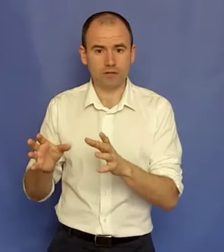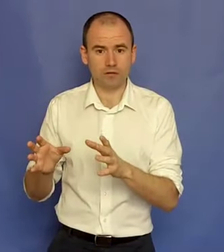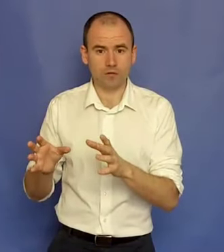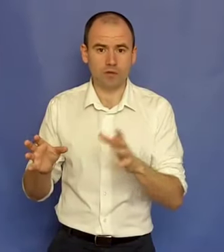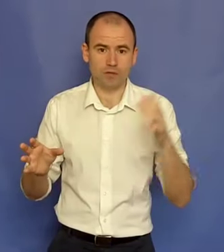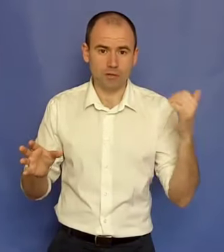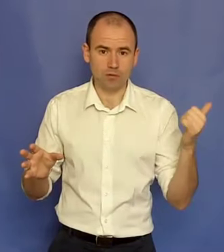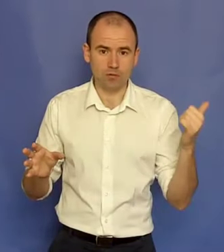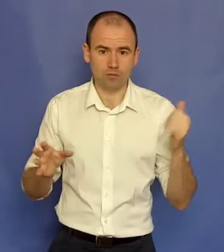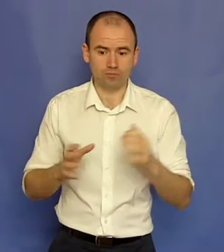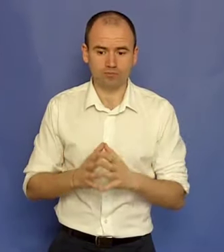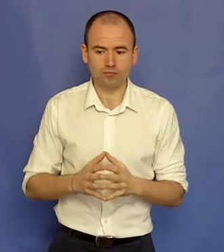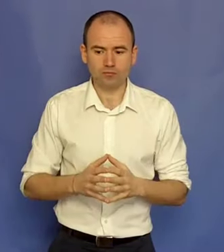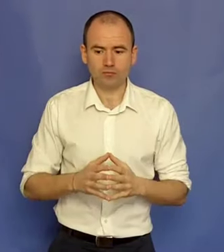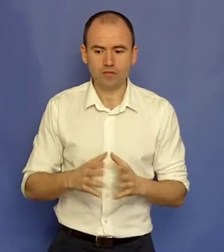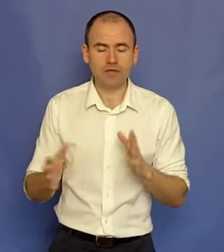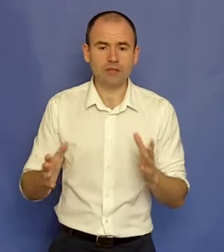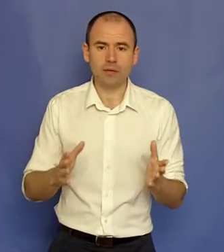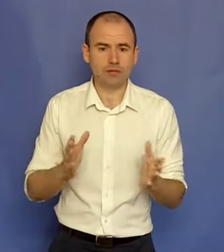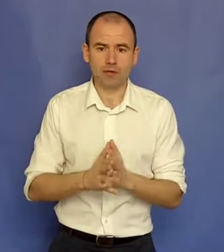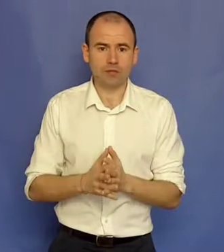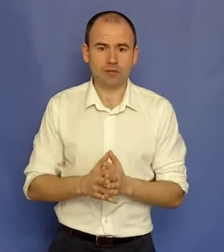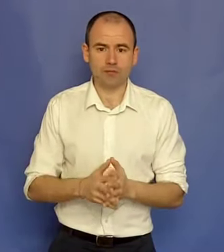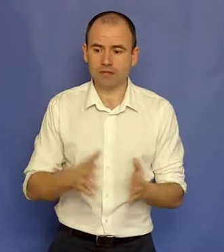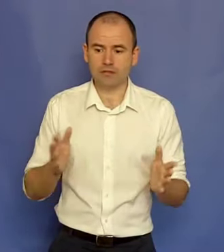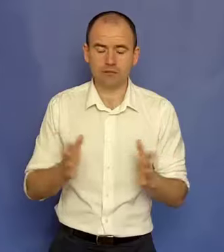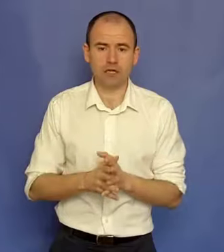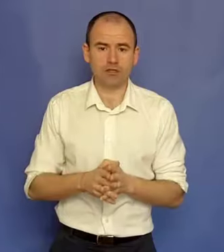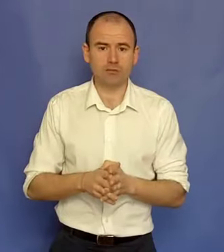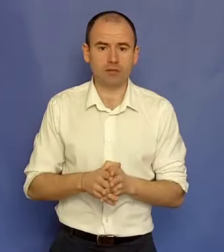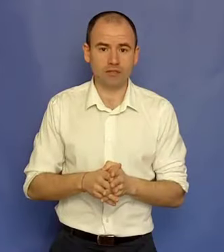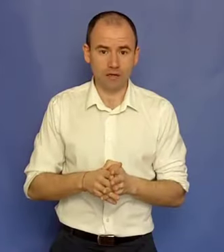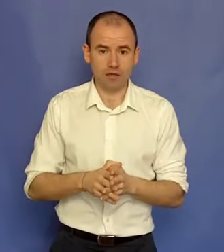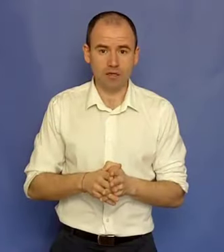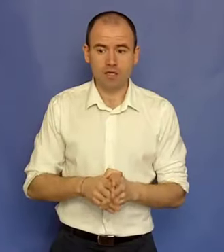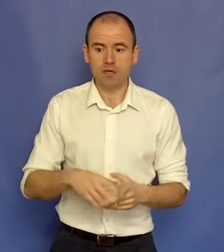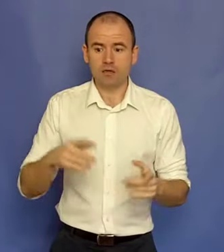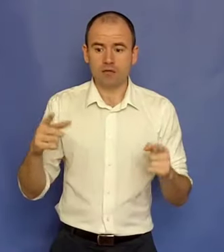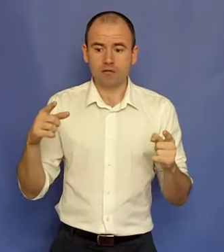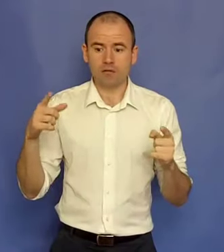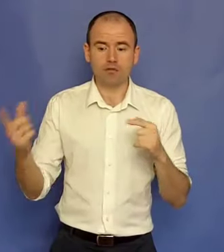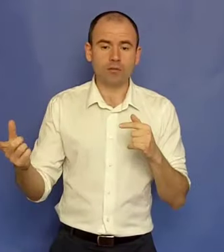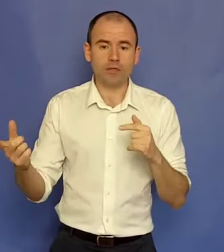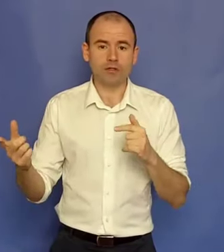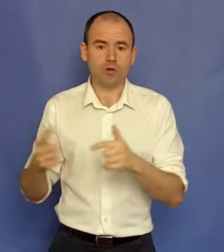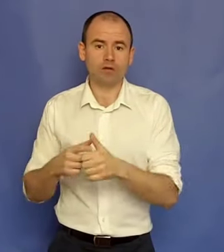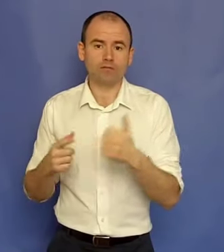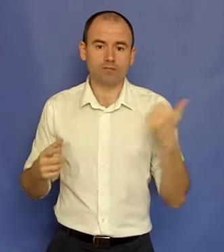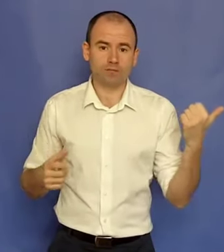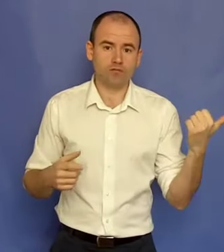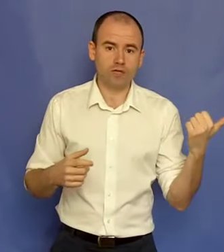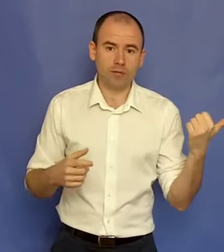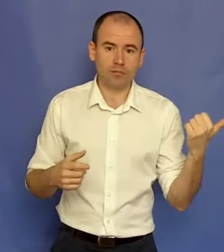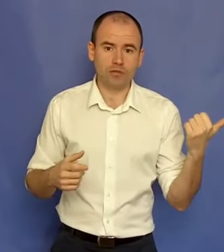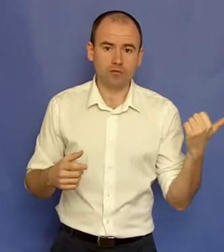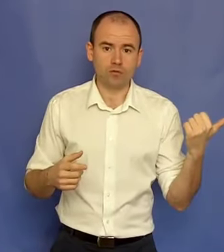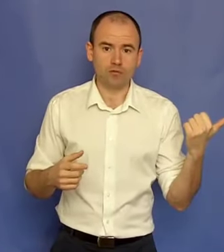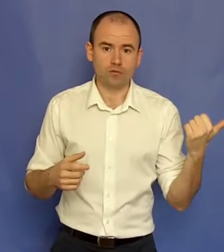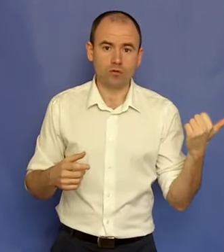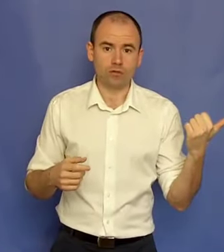urma de normă mergeam la lucru. Viața mea a început la 7 dimineața, a trimis la 7-8 seara, când nu mergeam la școală, fugeam repede la lucru, 2